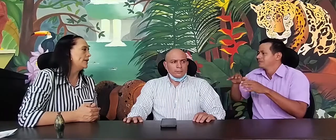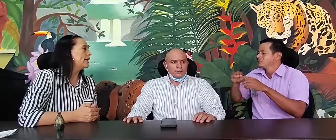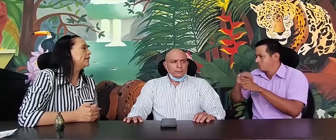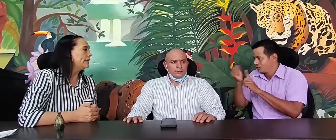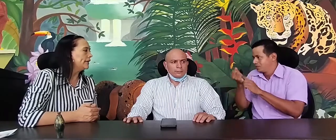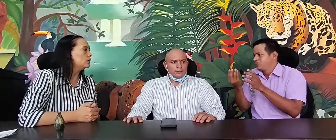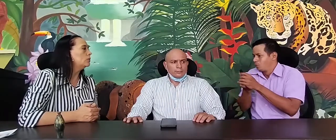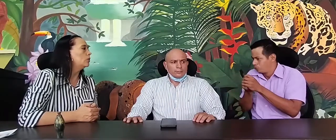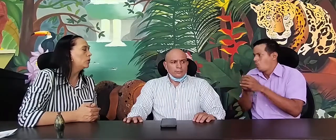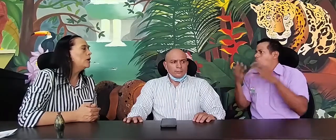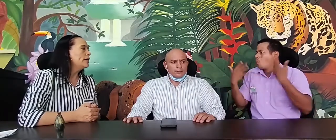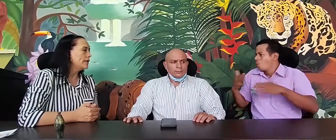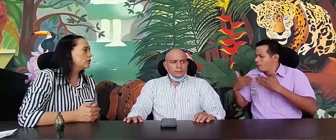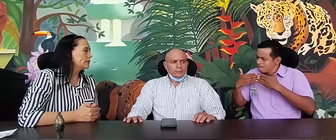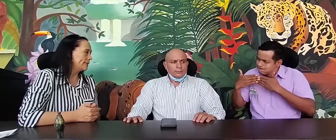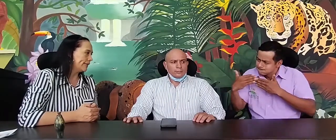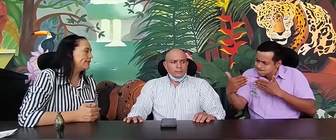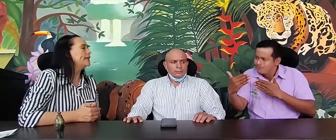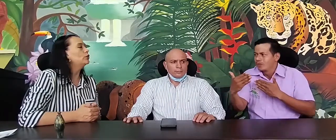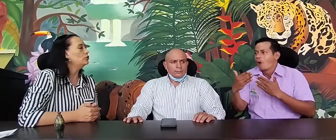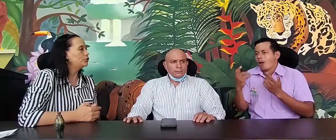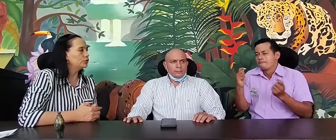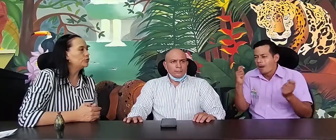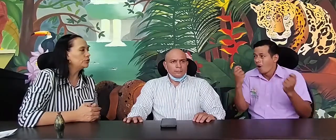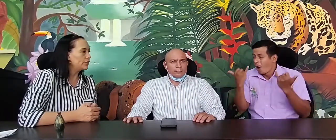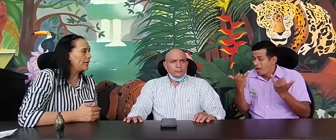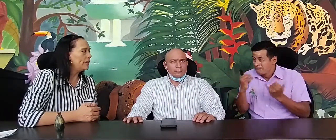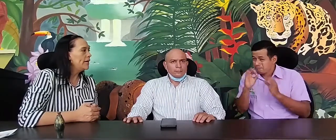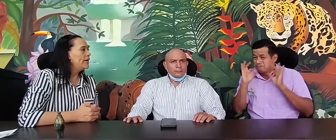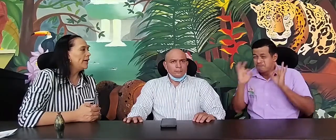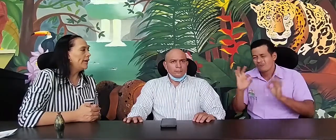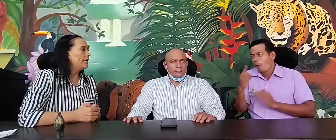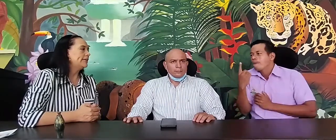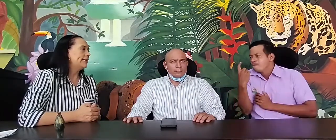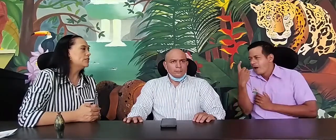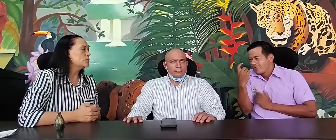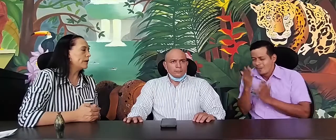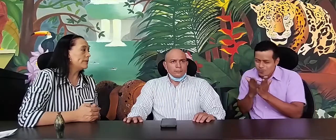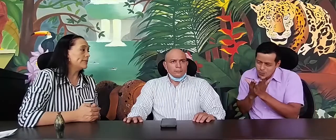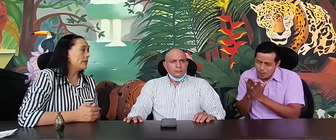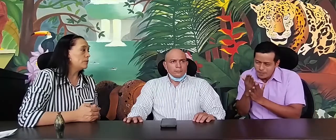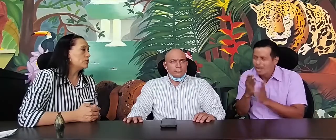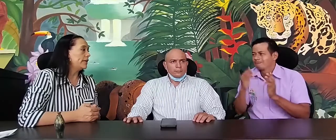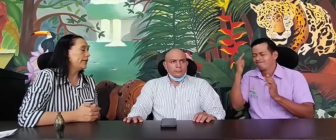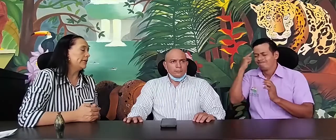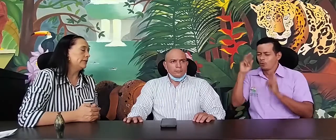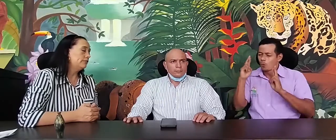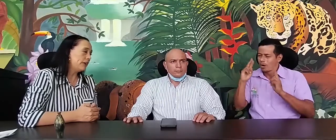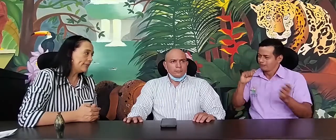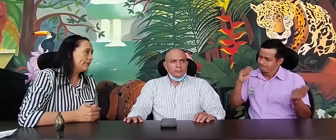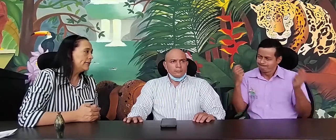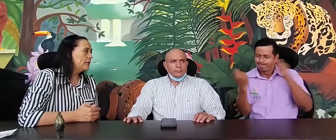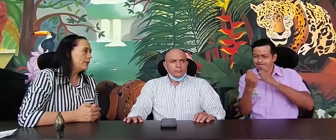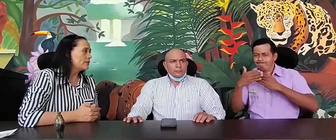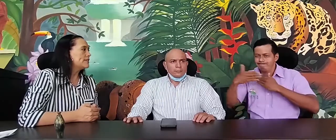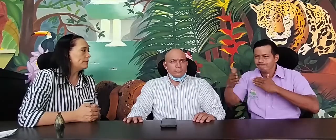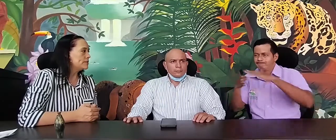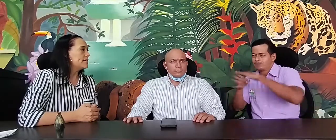alcaldía, como Secretaría de Inclusión Social, que nos permite, sabemos que falta, pero estamos ya